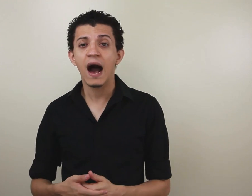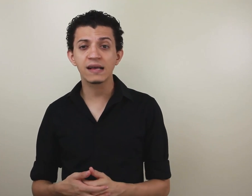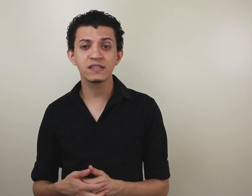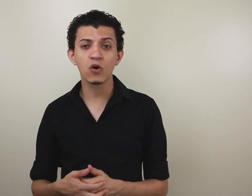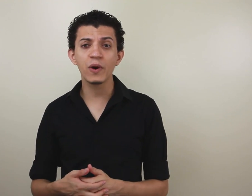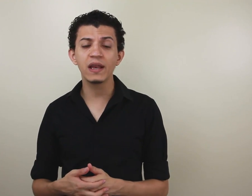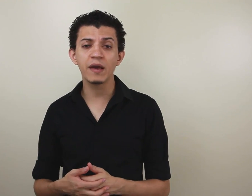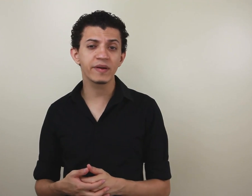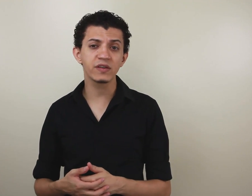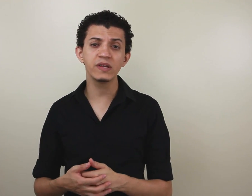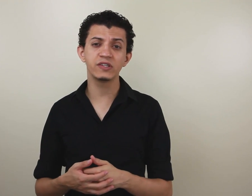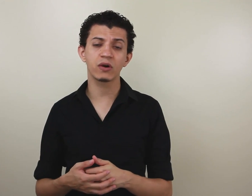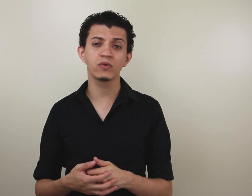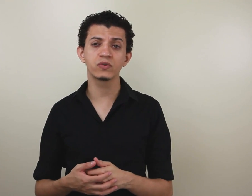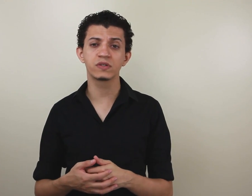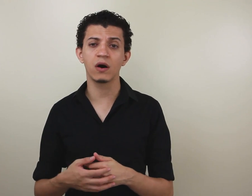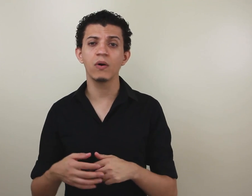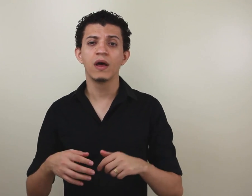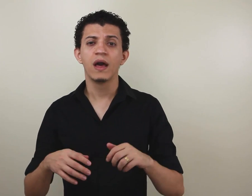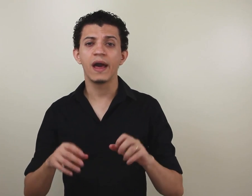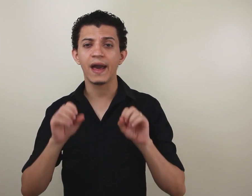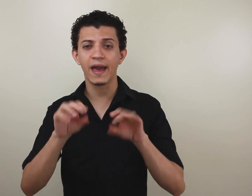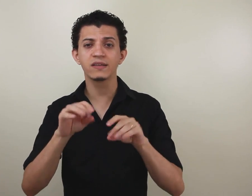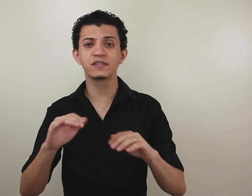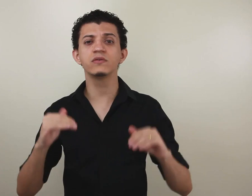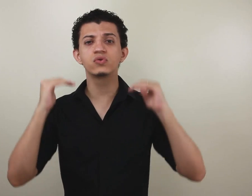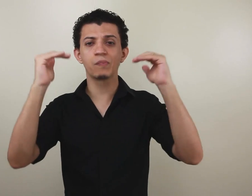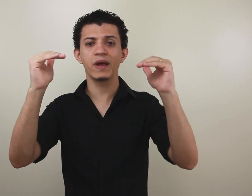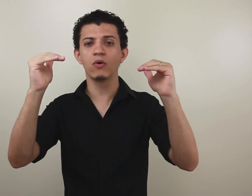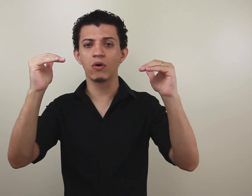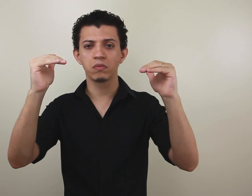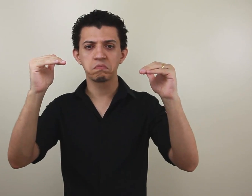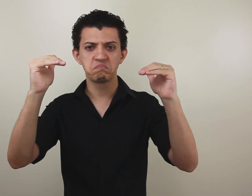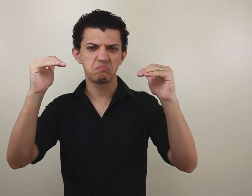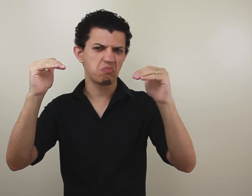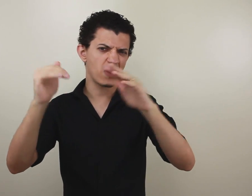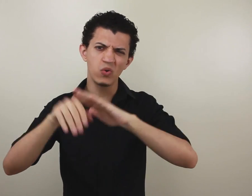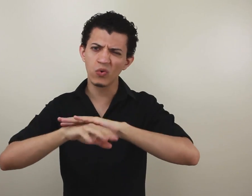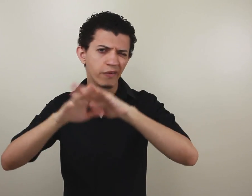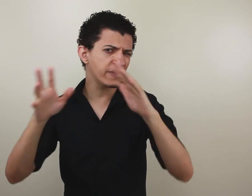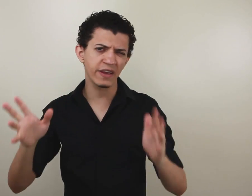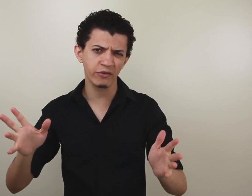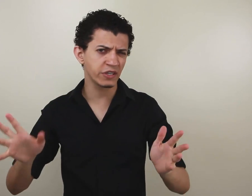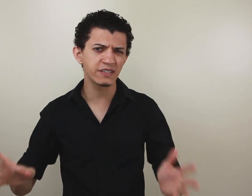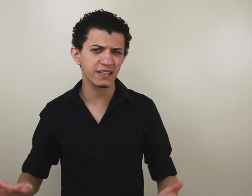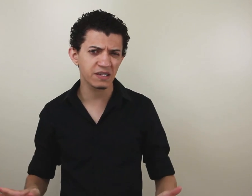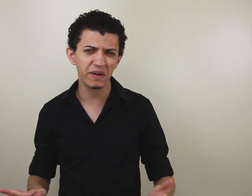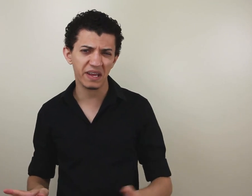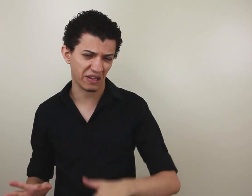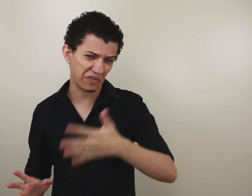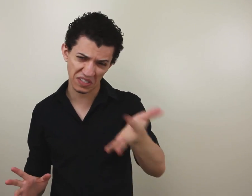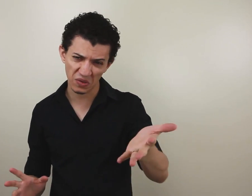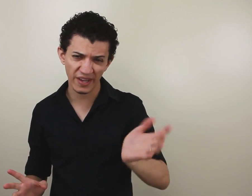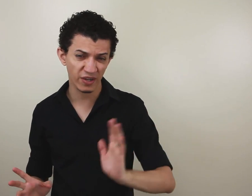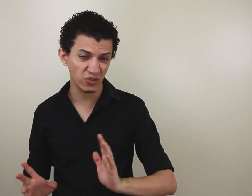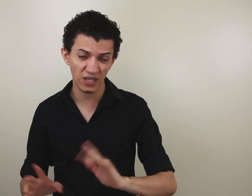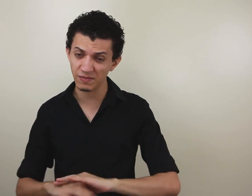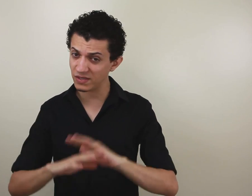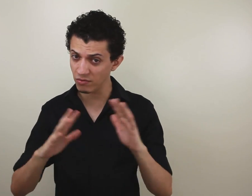Assim como em Libras, não existe a construção em ensino superior. Eu nunca vi ninguém utilizar dessa maneira. Talvez na sua região utilize, mas eu